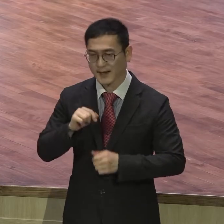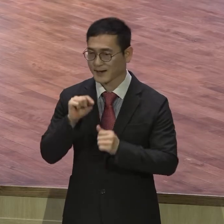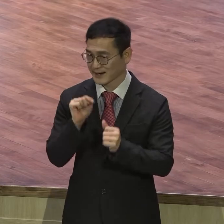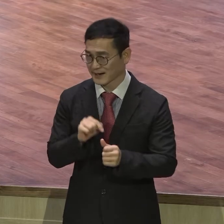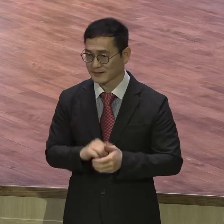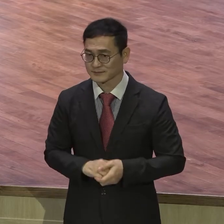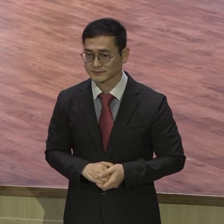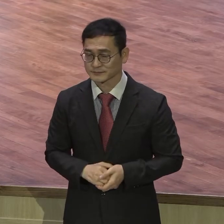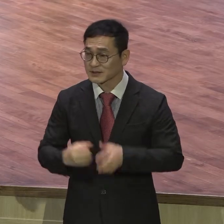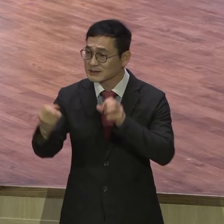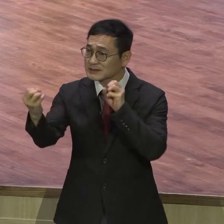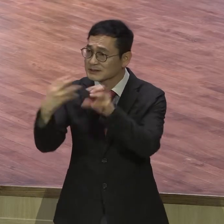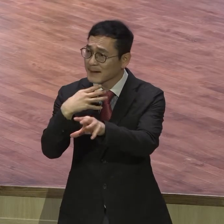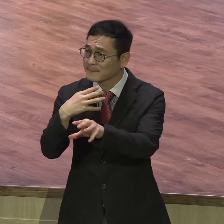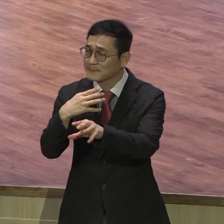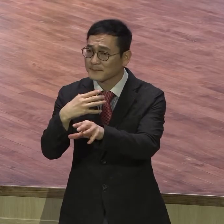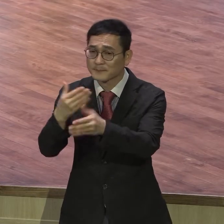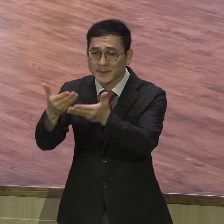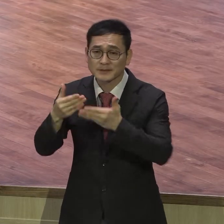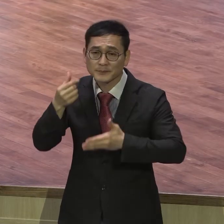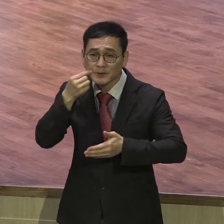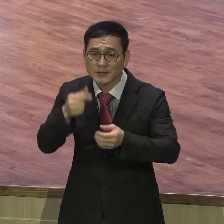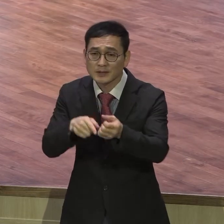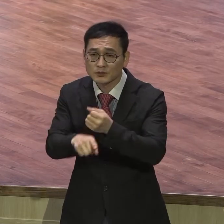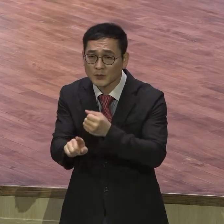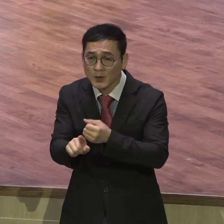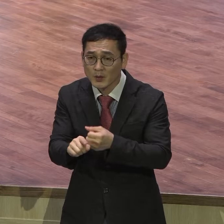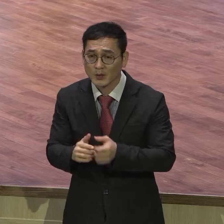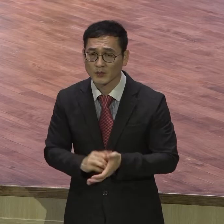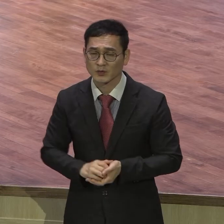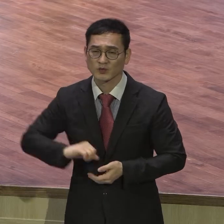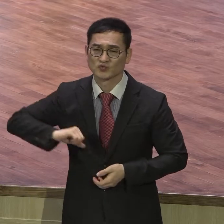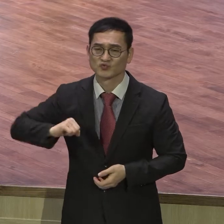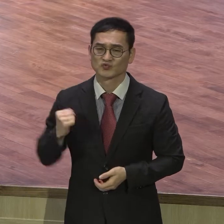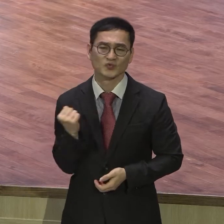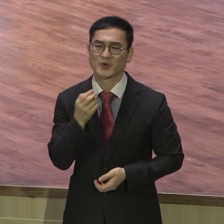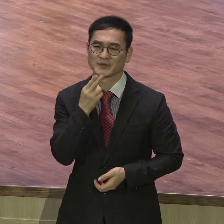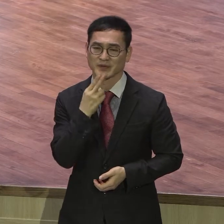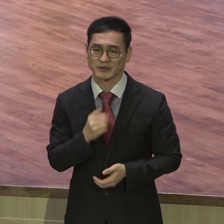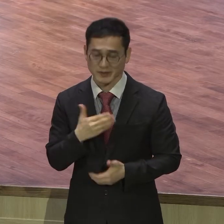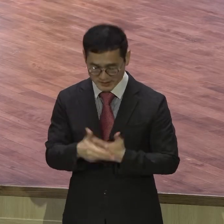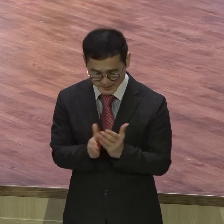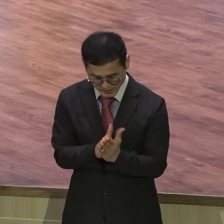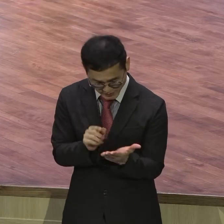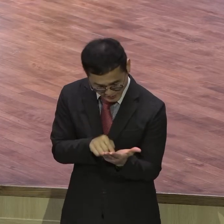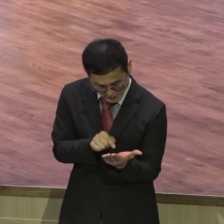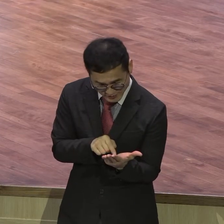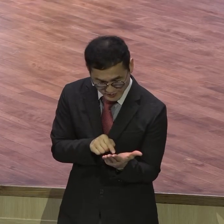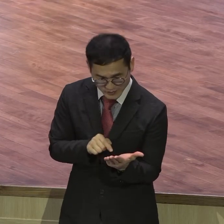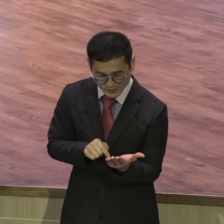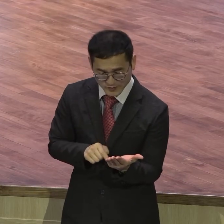받느냐. 하나님의 말씀에 순종을 안 해요. 성경적 신앙생활과는 다른 게 아니에요.